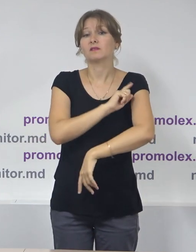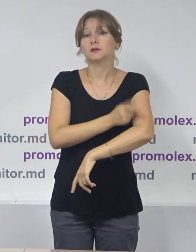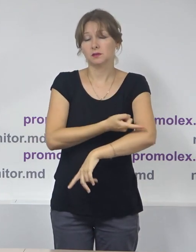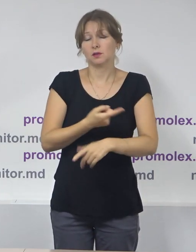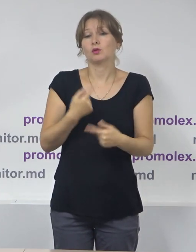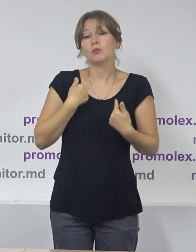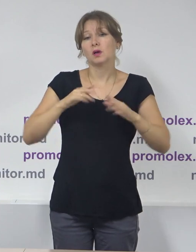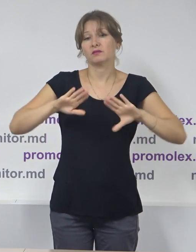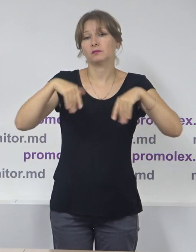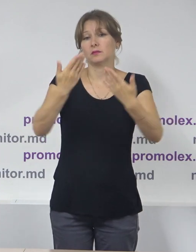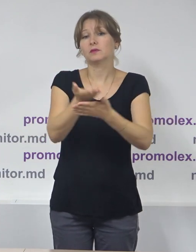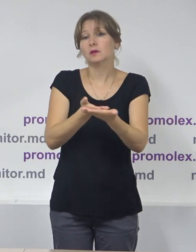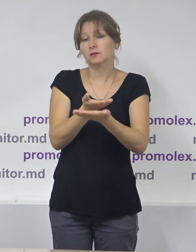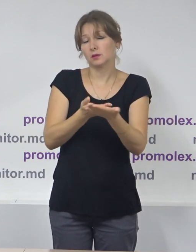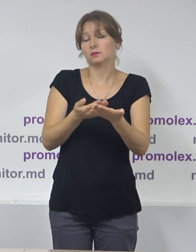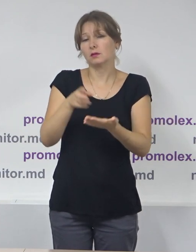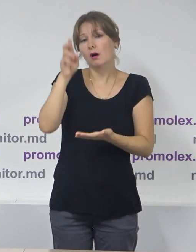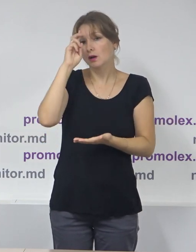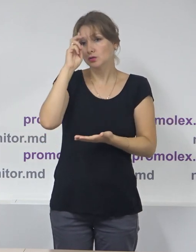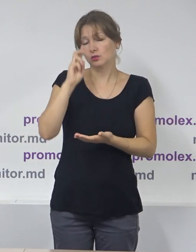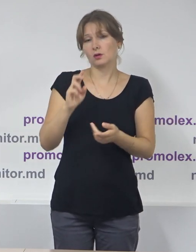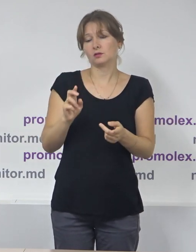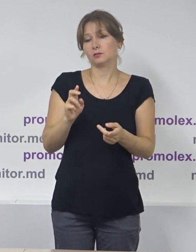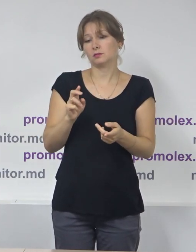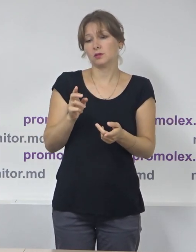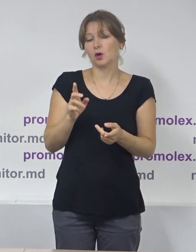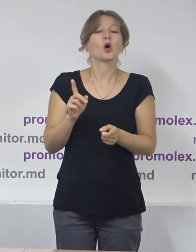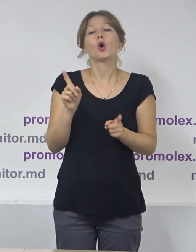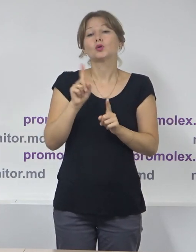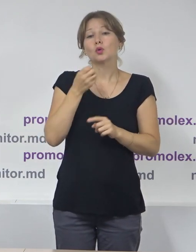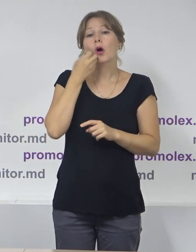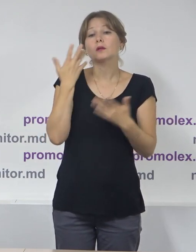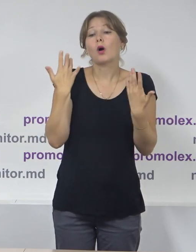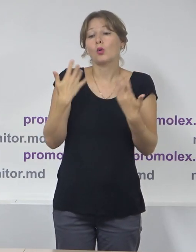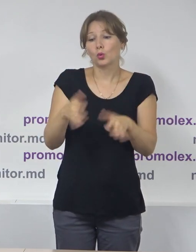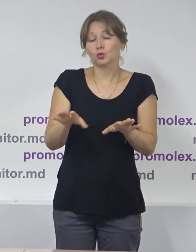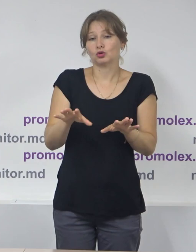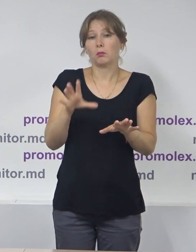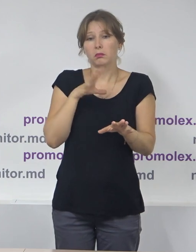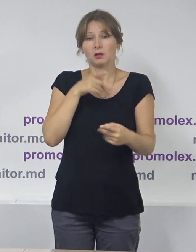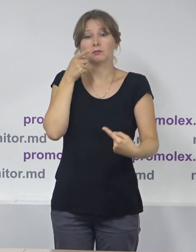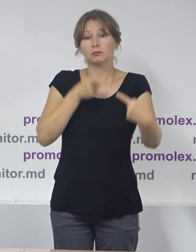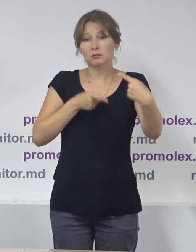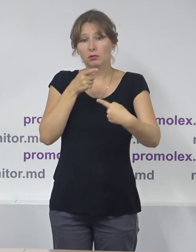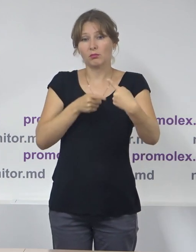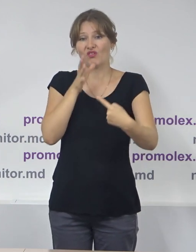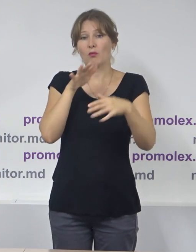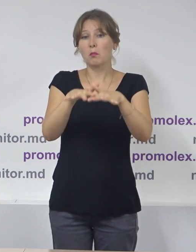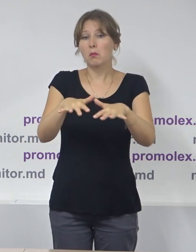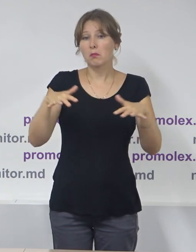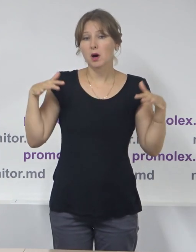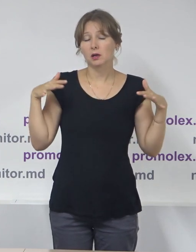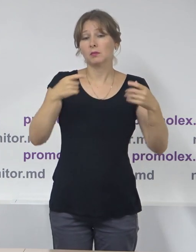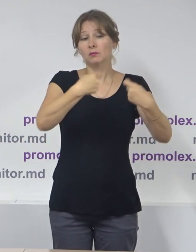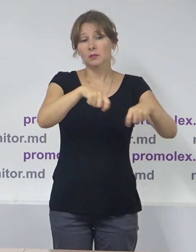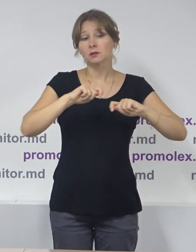recomandat autorităților, după ce au avut loc inclusiv dezbateri în cadrul Parlamentului, să